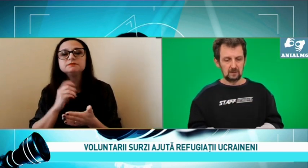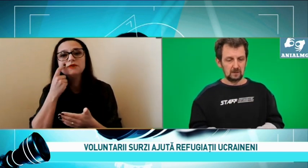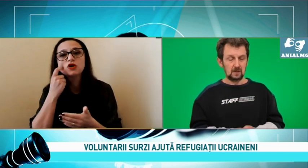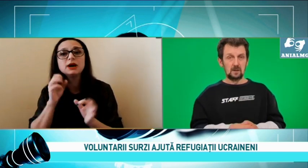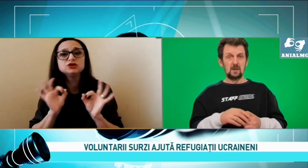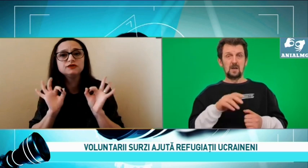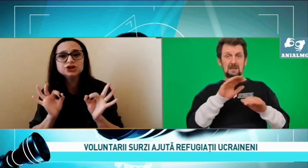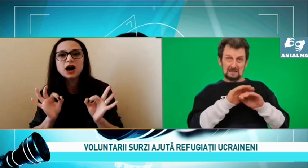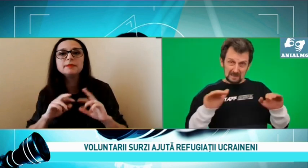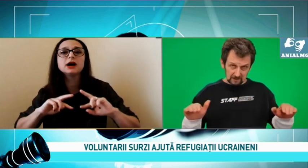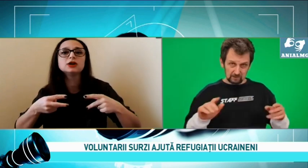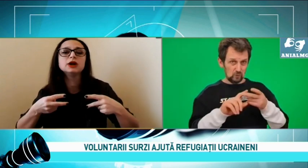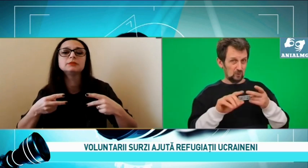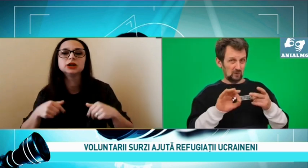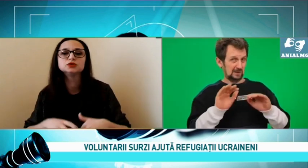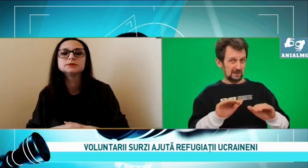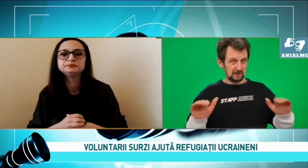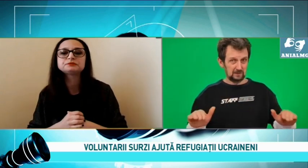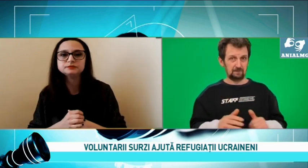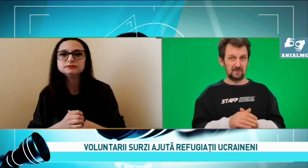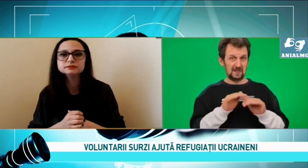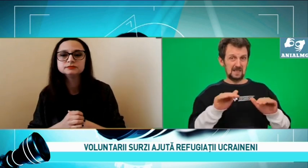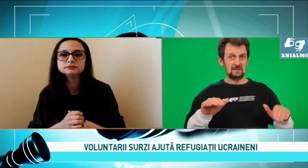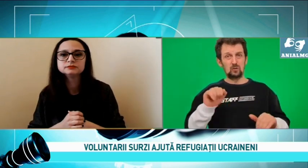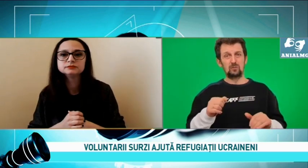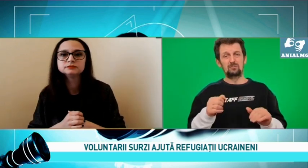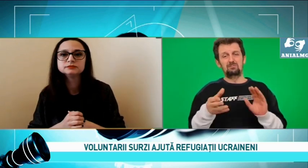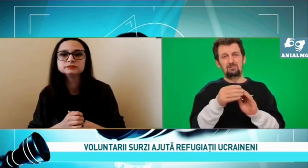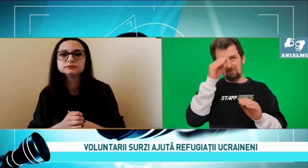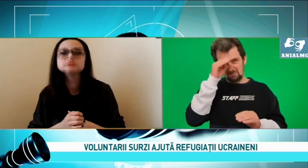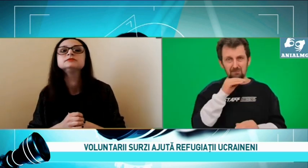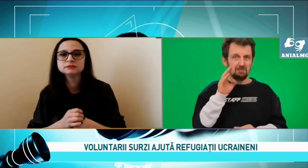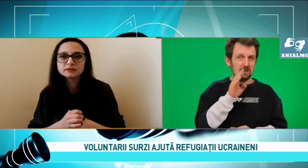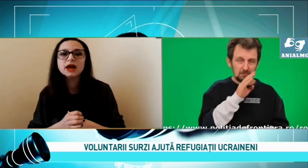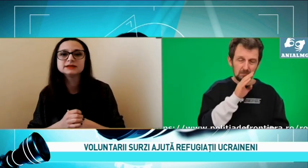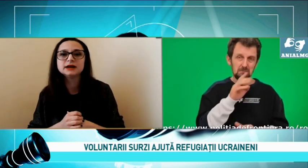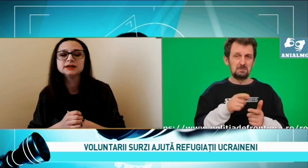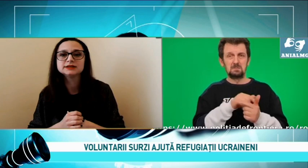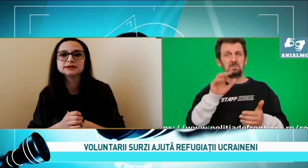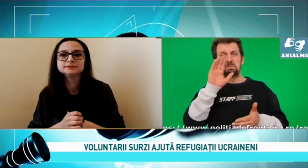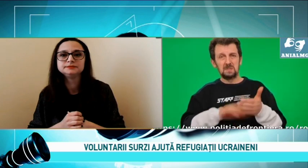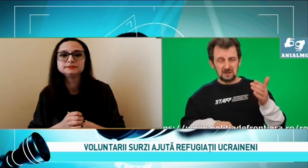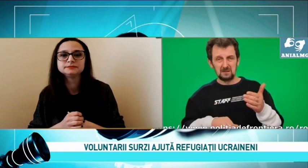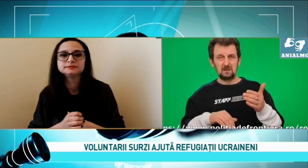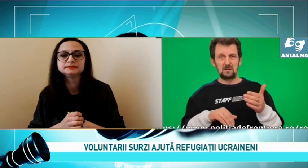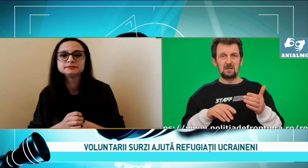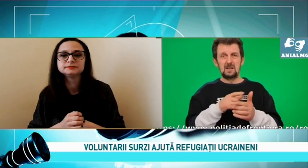informații oficiale Deci cele mai practice informații Cum ar veni Da? Exact Exact